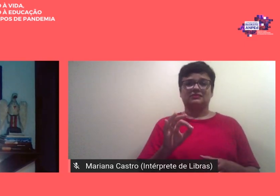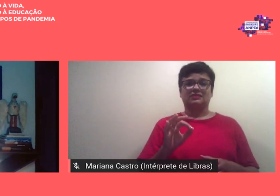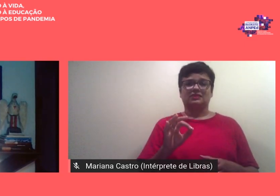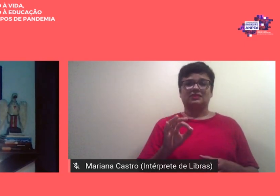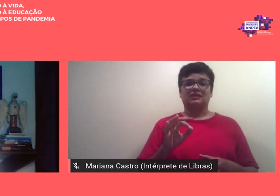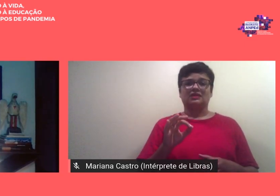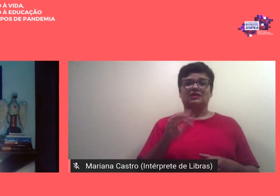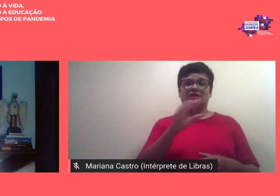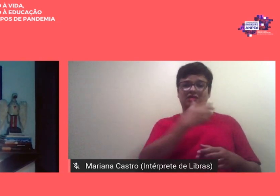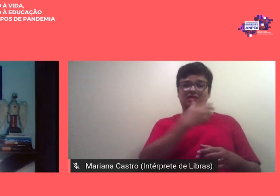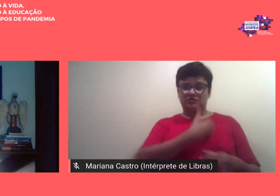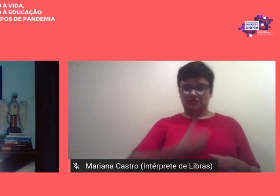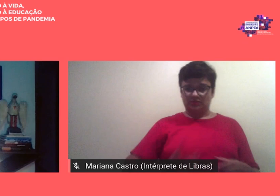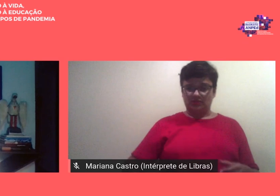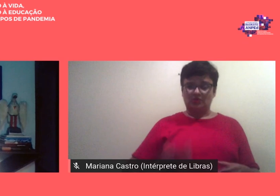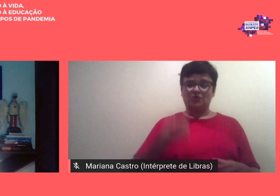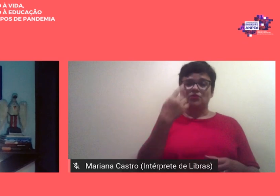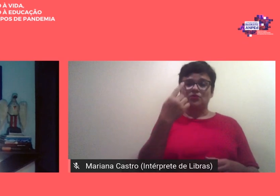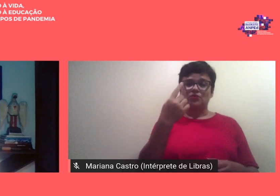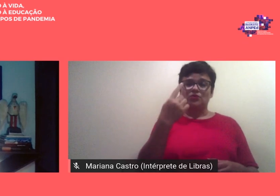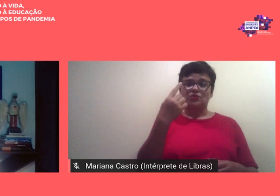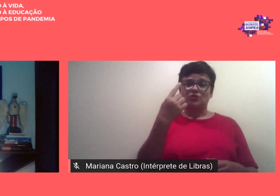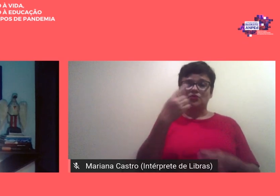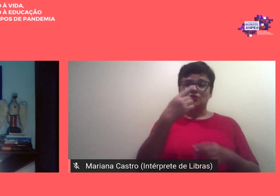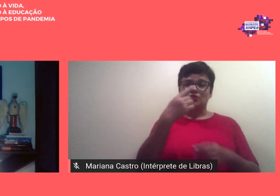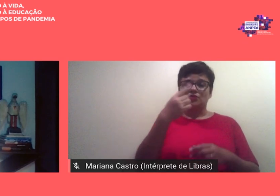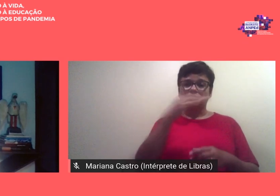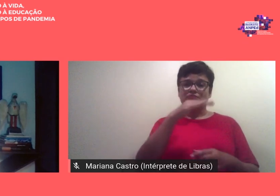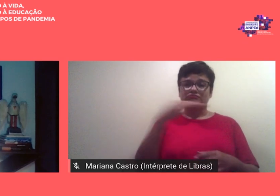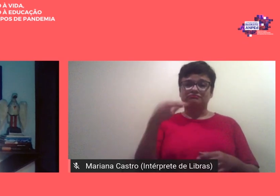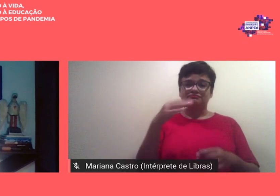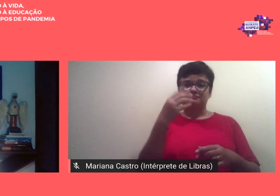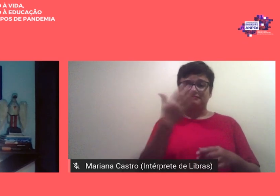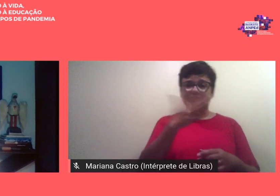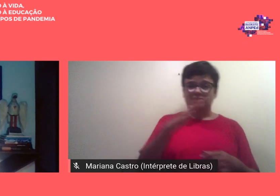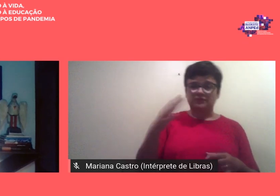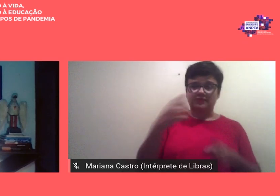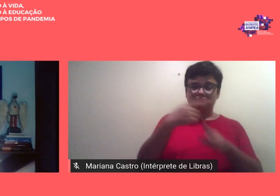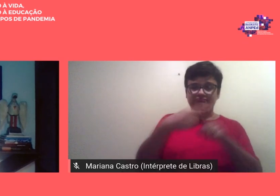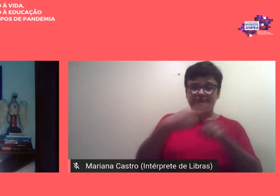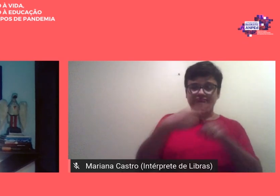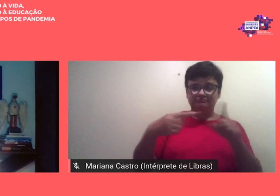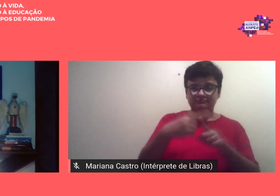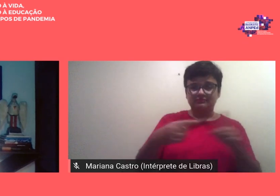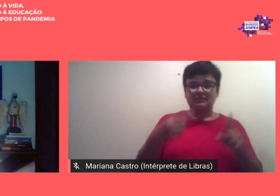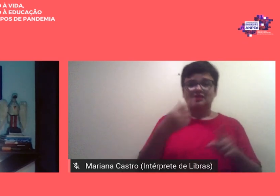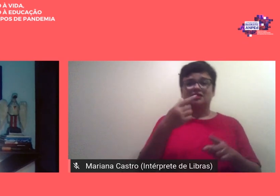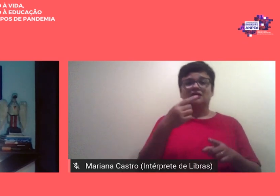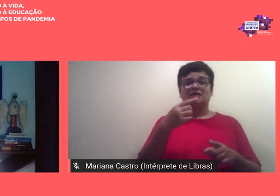de um terço 32% e no setor privado 20%